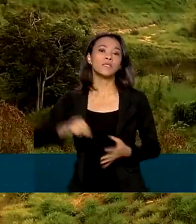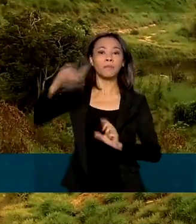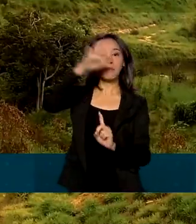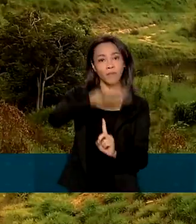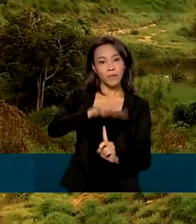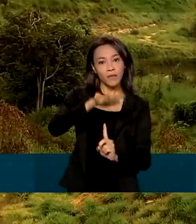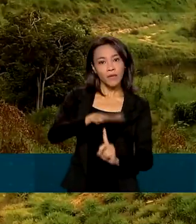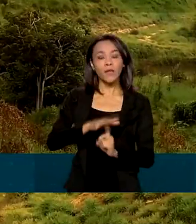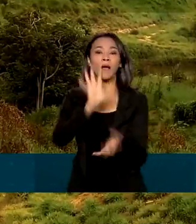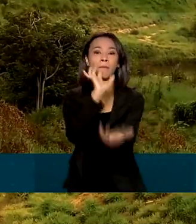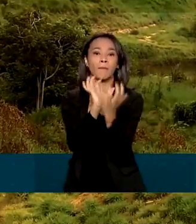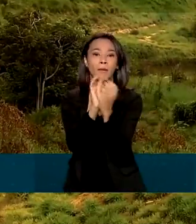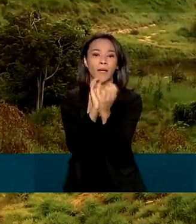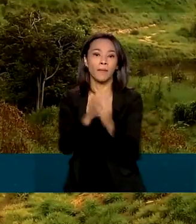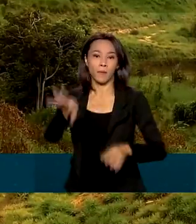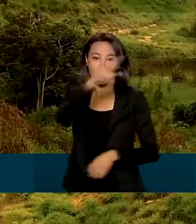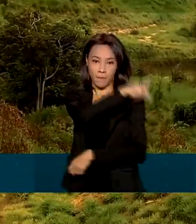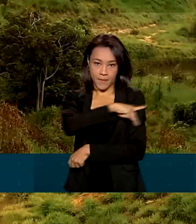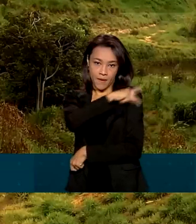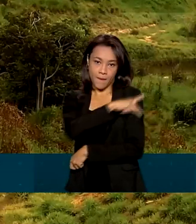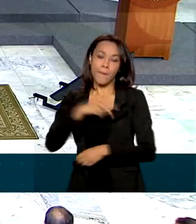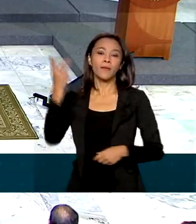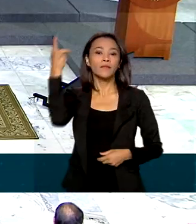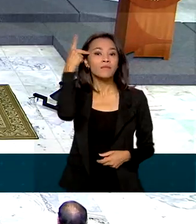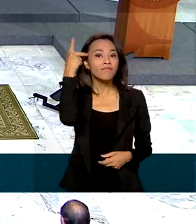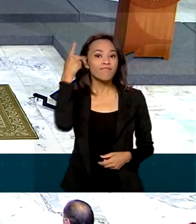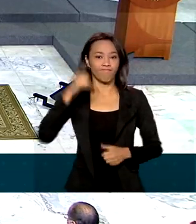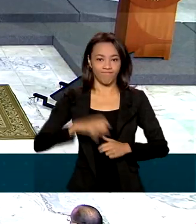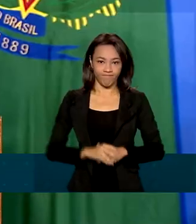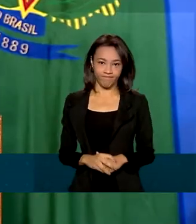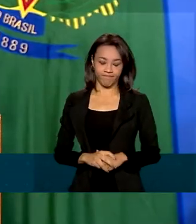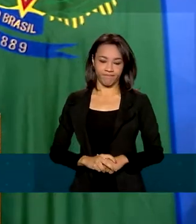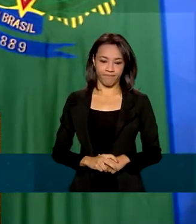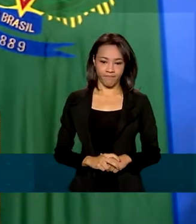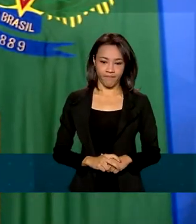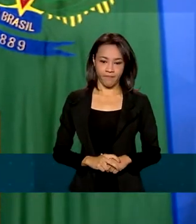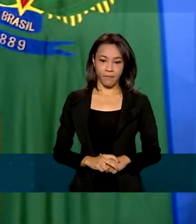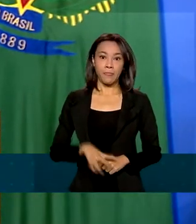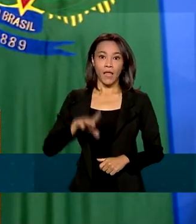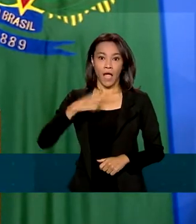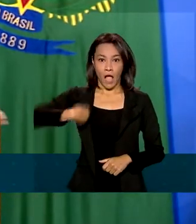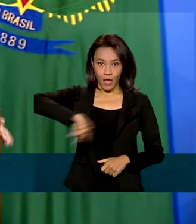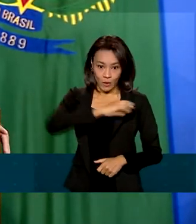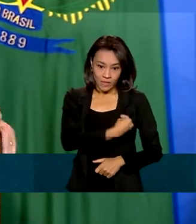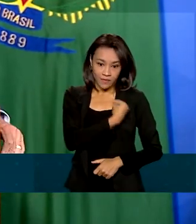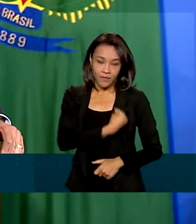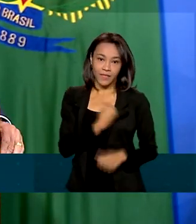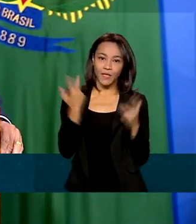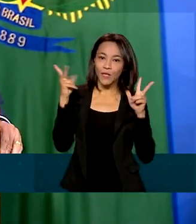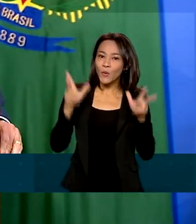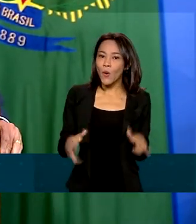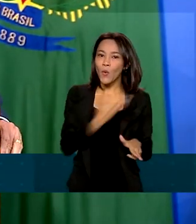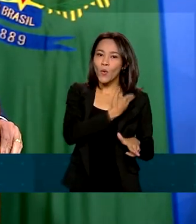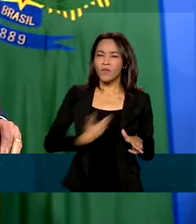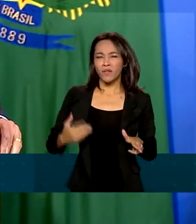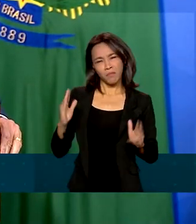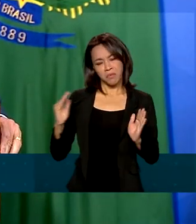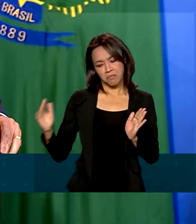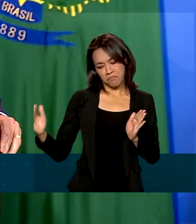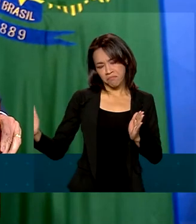Paraná, Pernambuco, Piauí e São Paulo. A nossa vida, como a vida de um governo, se faz de momentos.